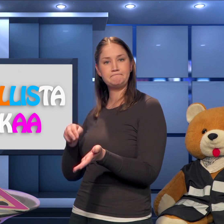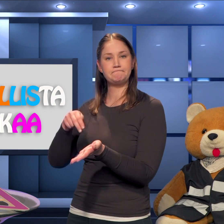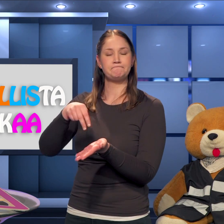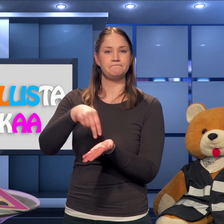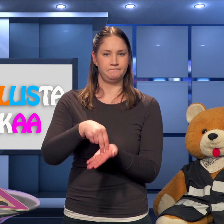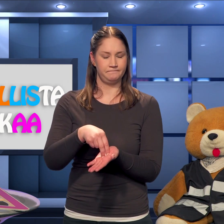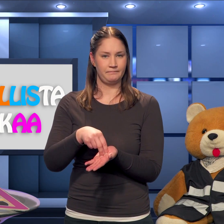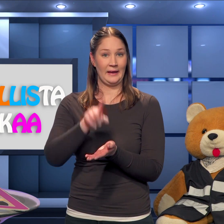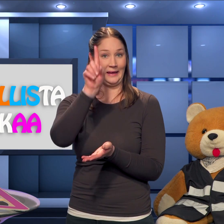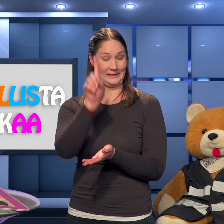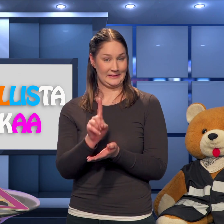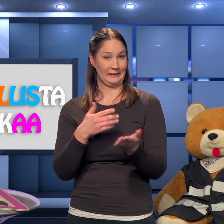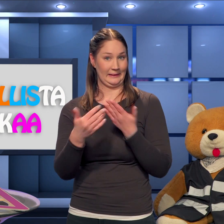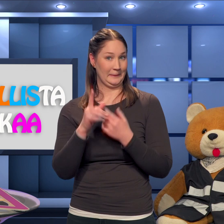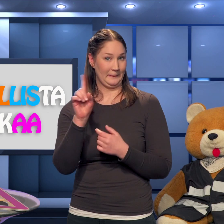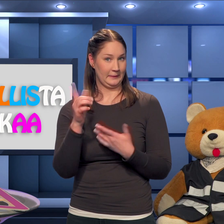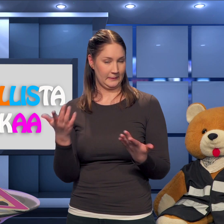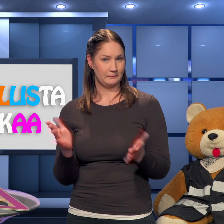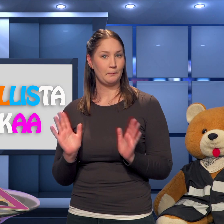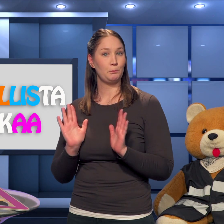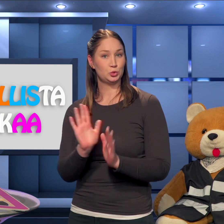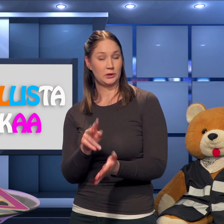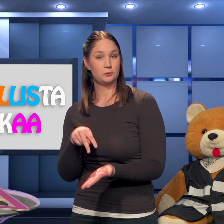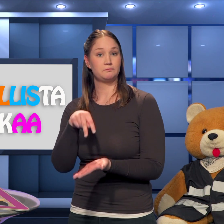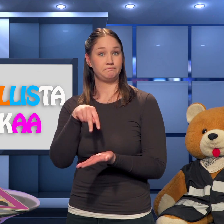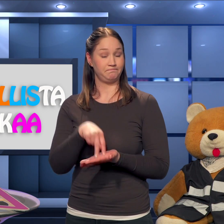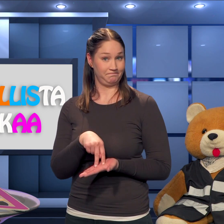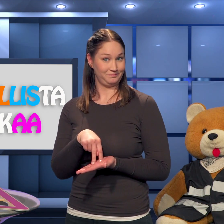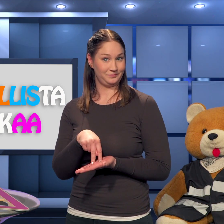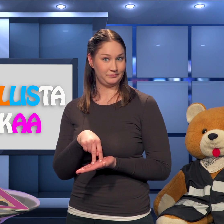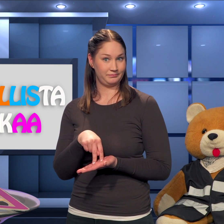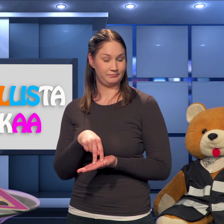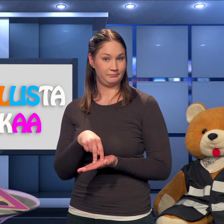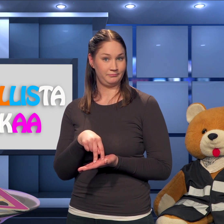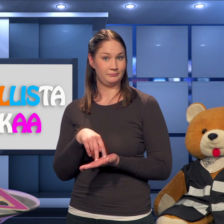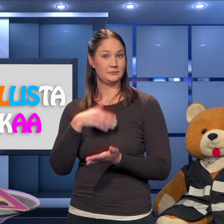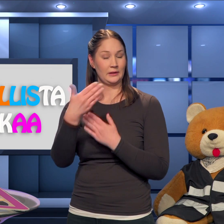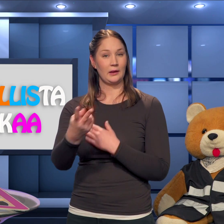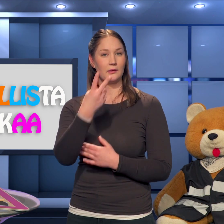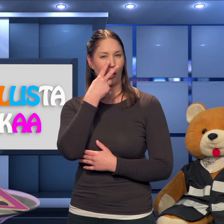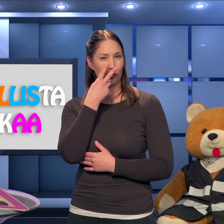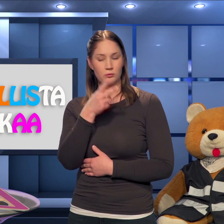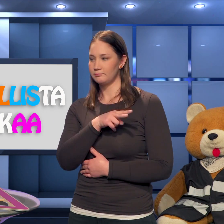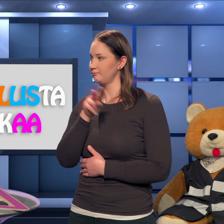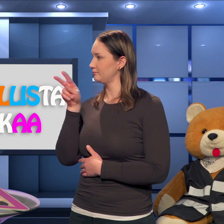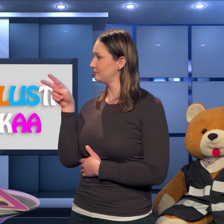ensimmäinen asia, mikä pitää tehdä, on pysähtyä ennen yletystä. Sitten katso molempiin suuntiin.